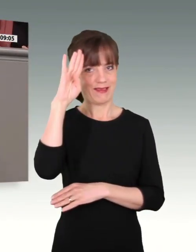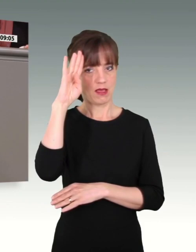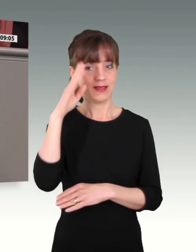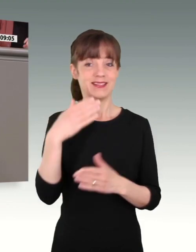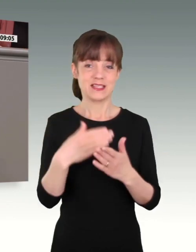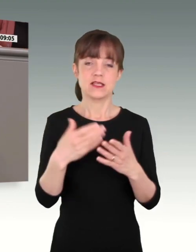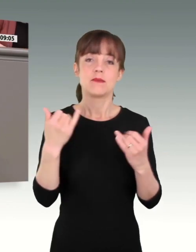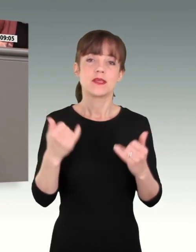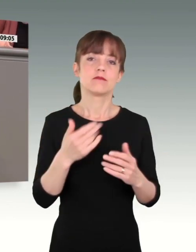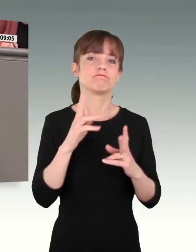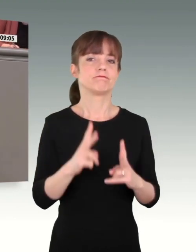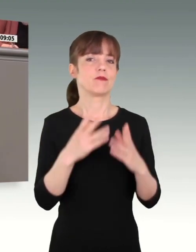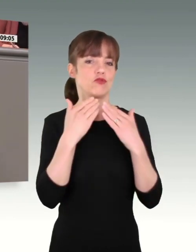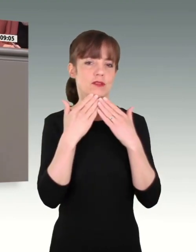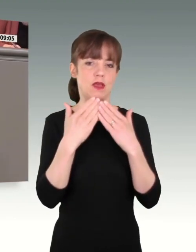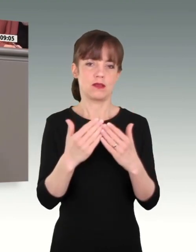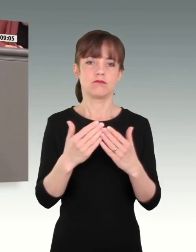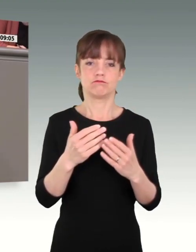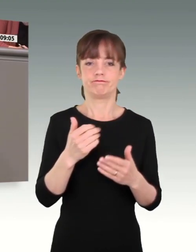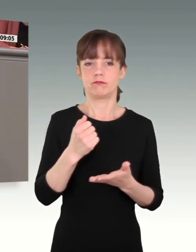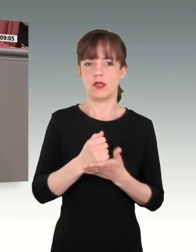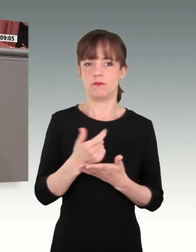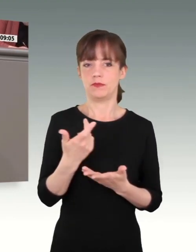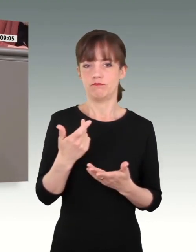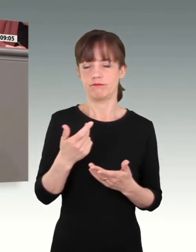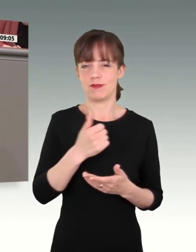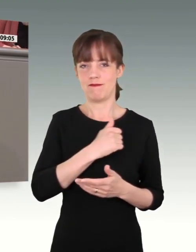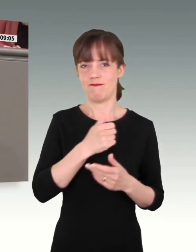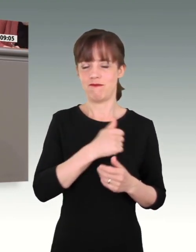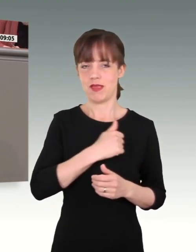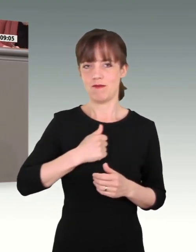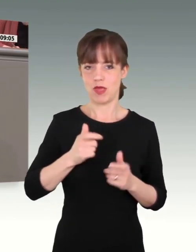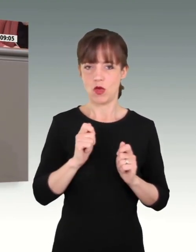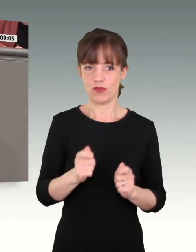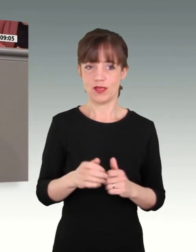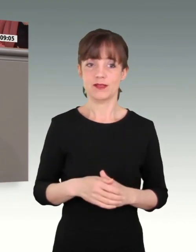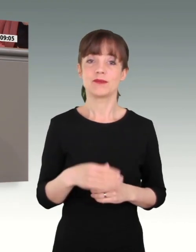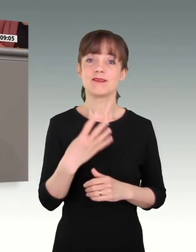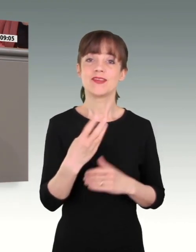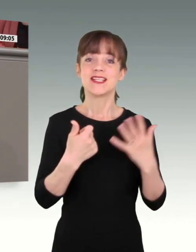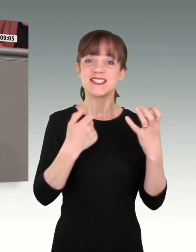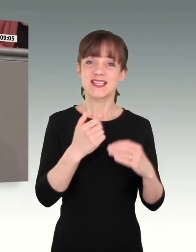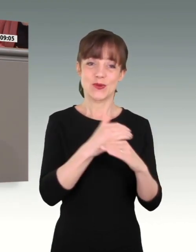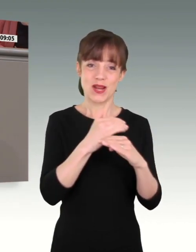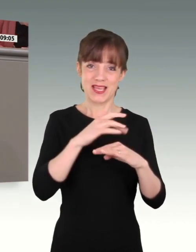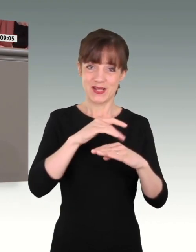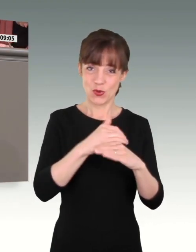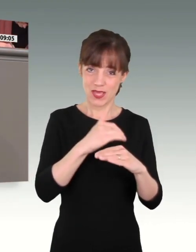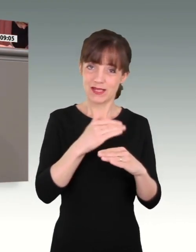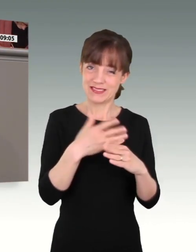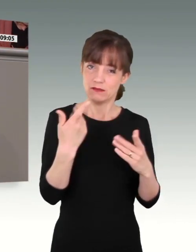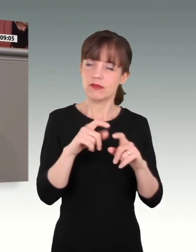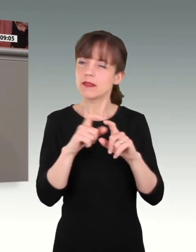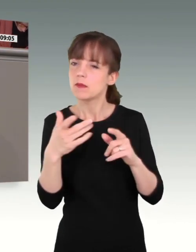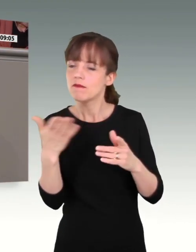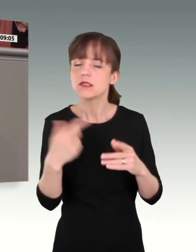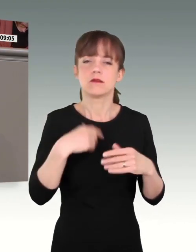Wehrbeauftragten danken. 64 Kolleginnen und Kollegen bearbeiten die Anliegen der Soldatinnen und Soldaten mit Erfahrung, mit